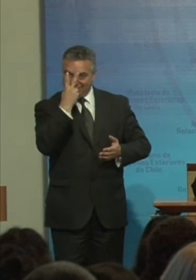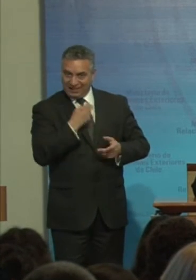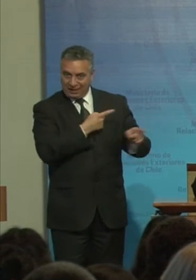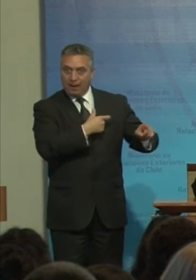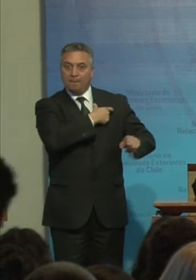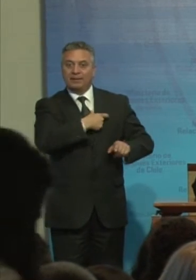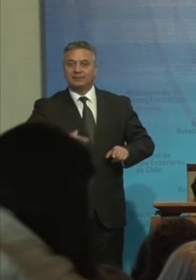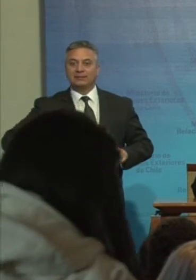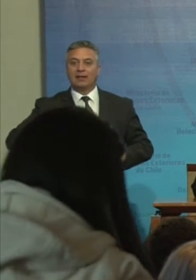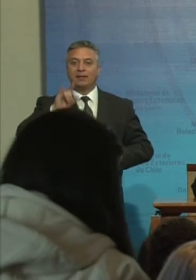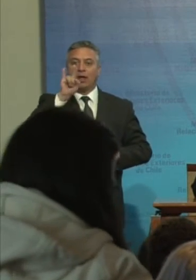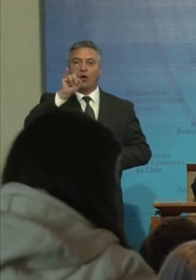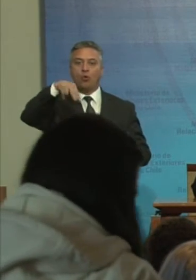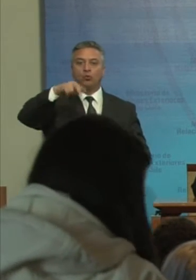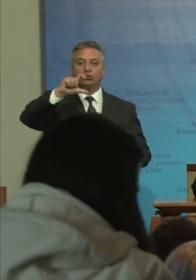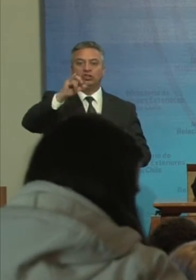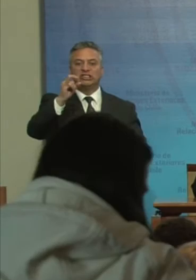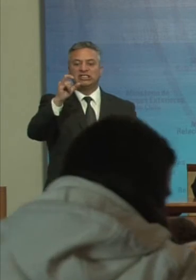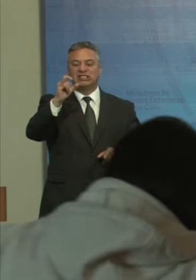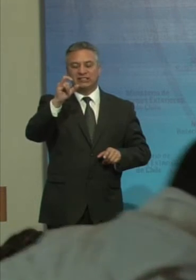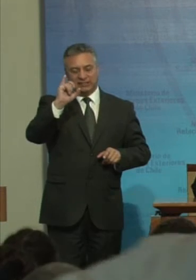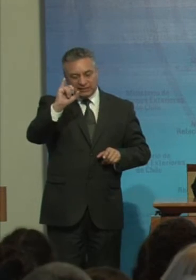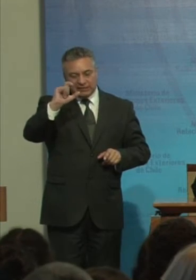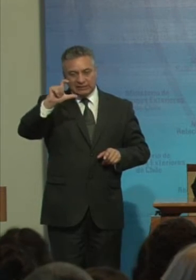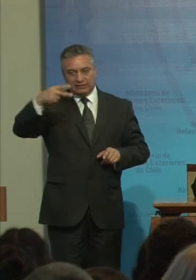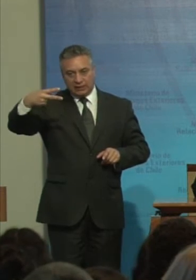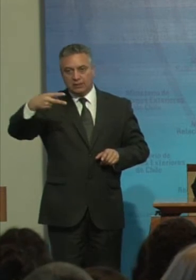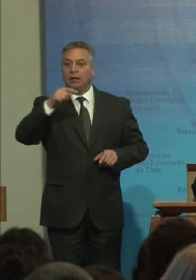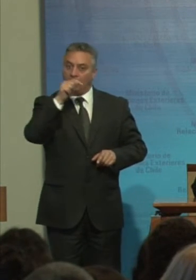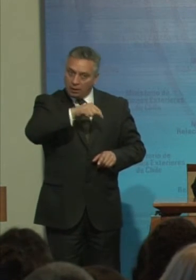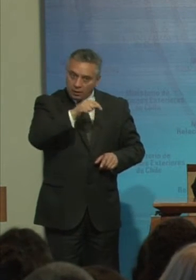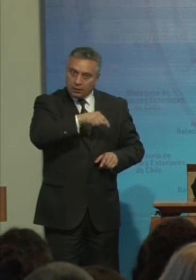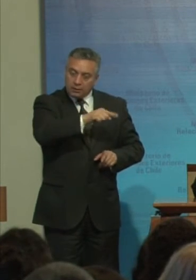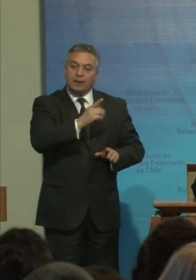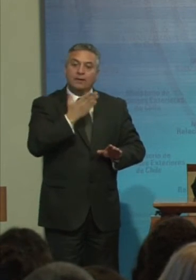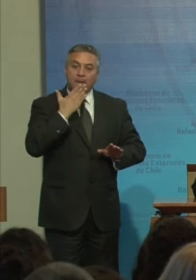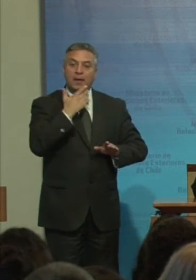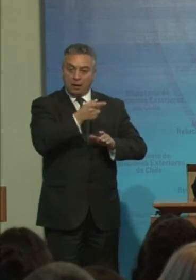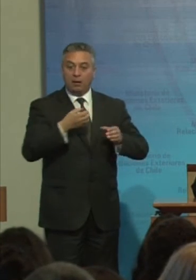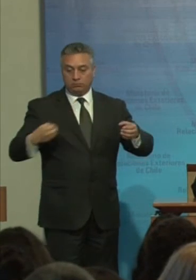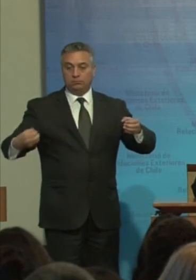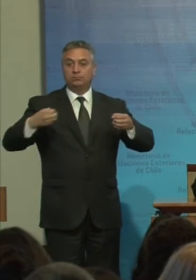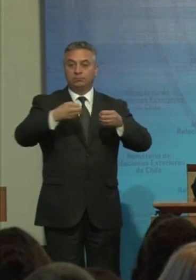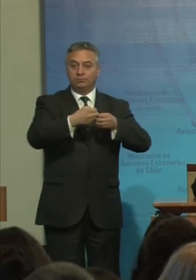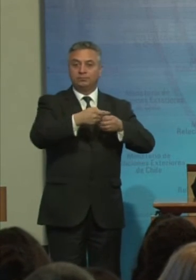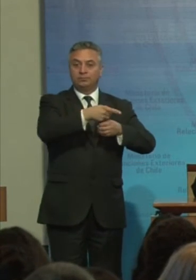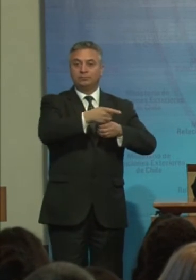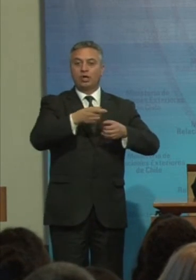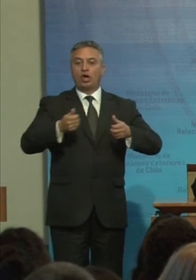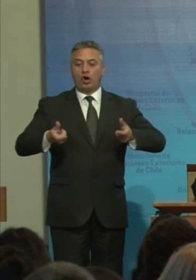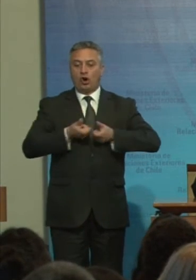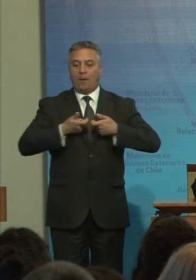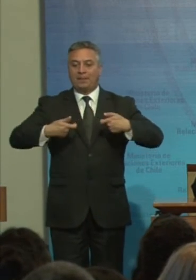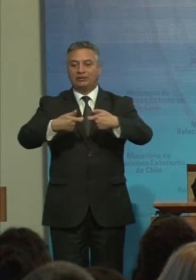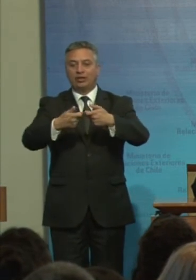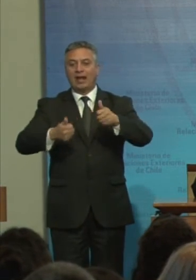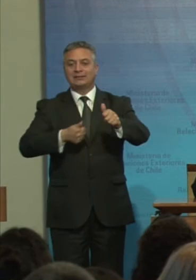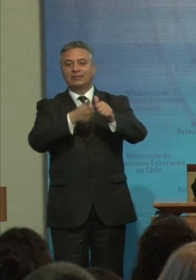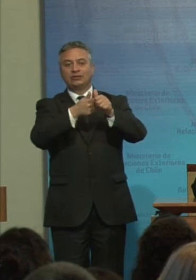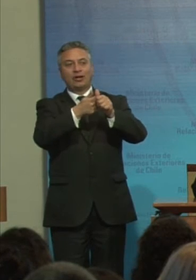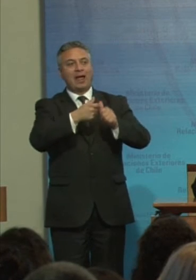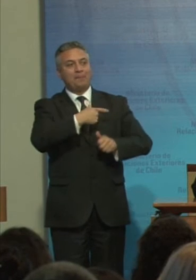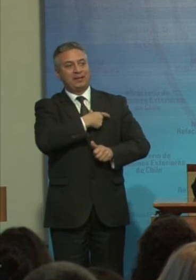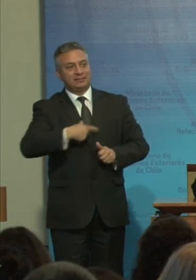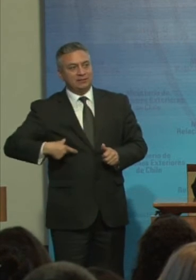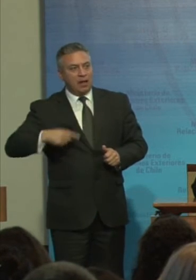Presidenta De la Unión Nacional De instituciones De ciego de Chile Y también Parte de la comisión Asesora presidencial De discapacidad Que hace